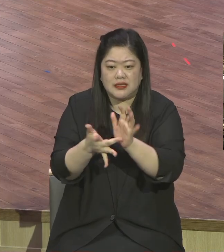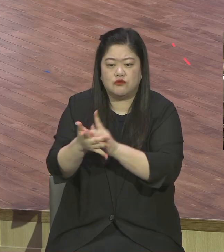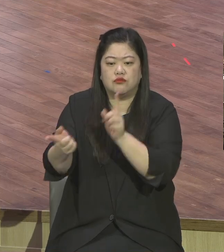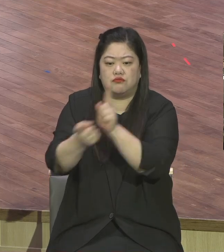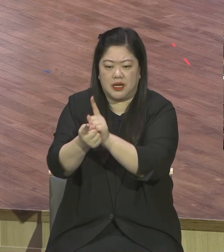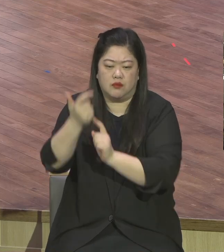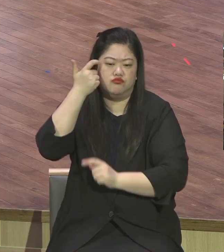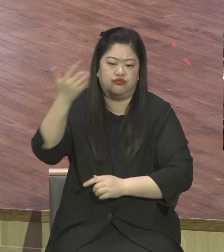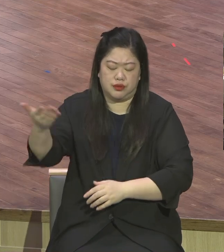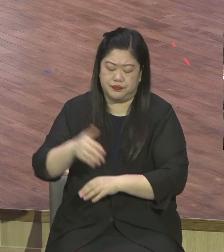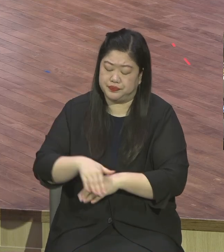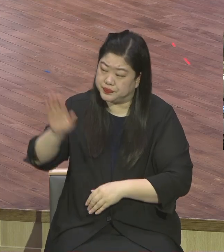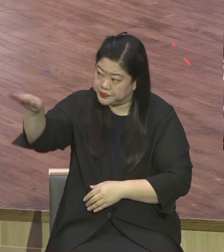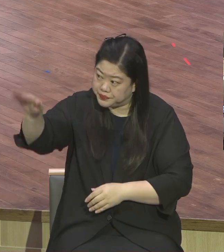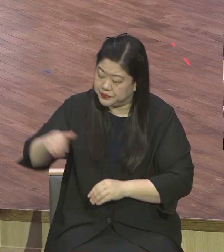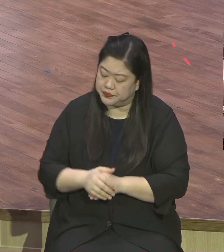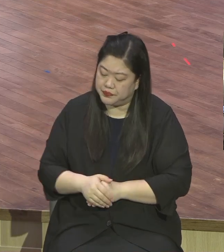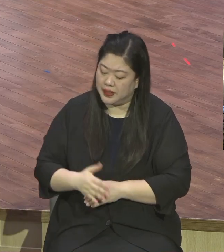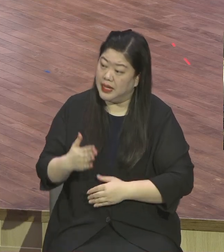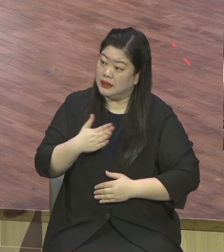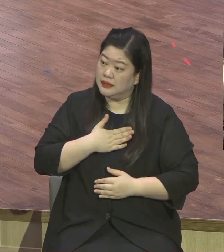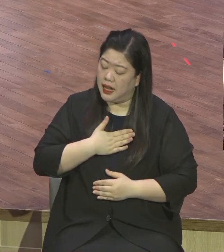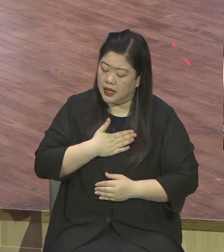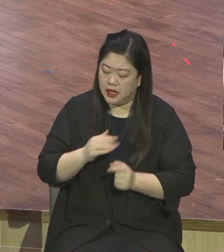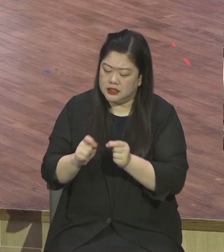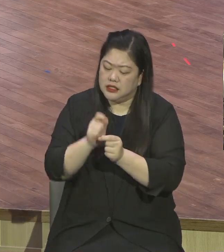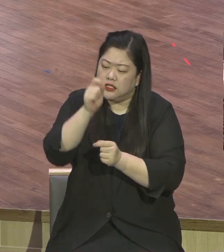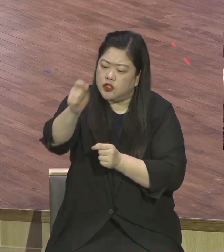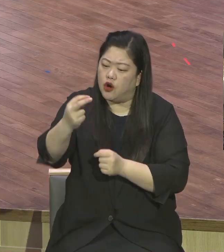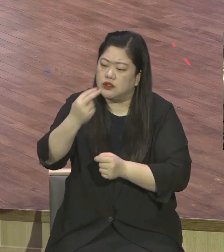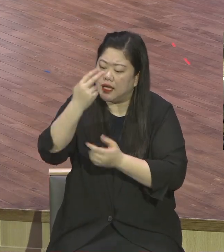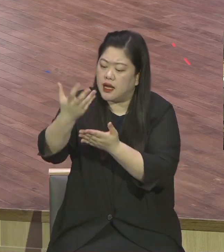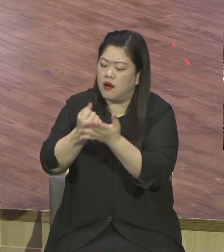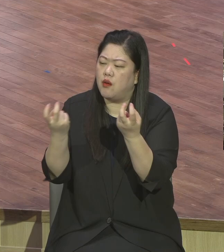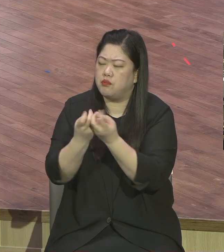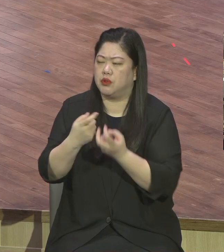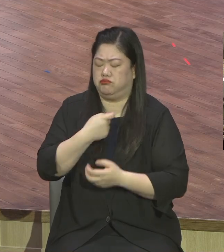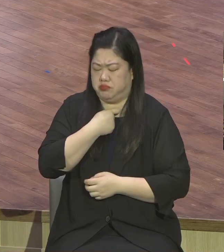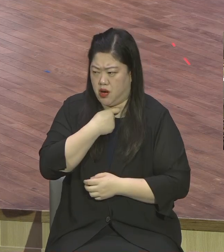내가 무슨 선한 일을 하여야 영생을 얻으리까